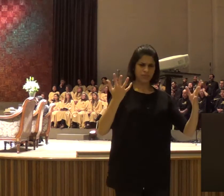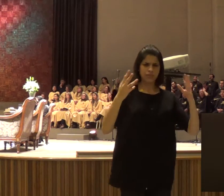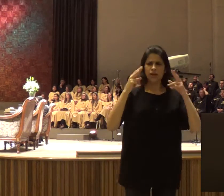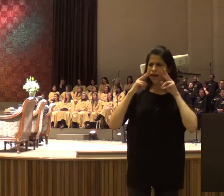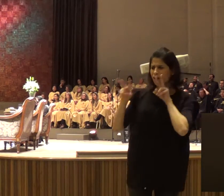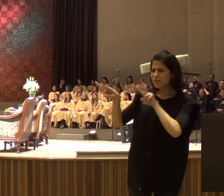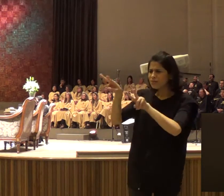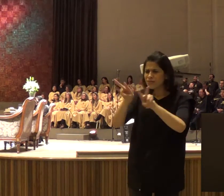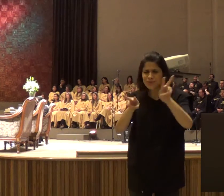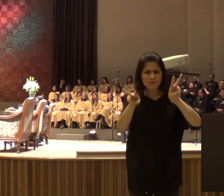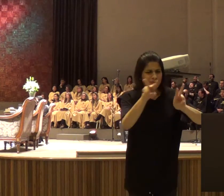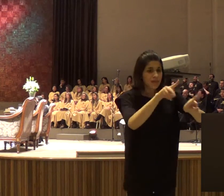presta atenção,